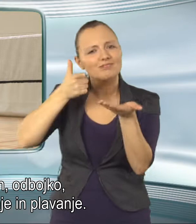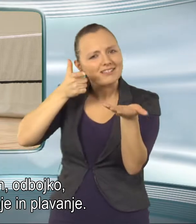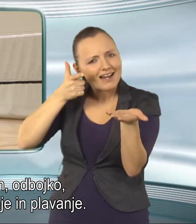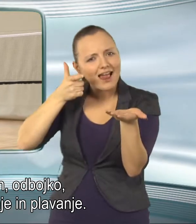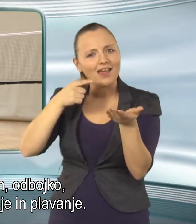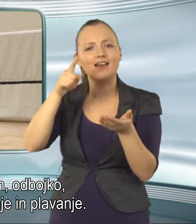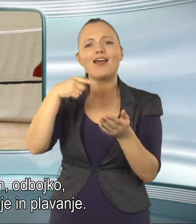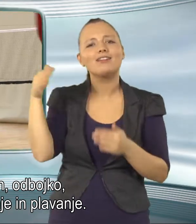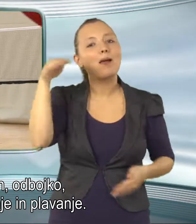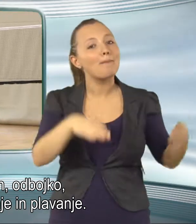in plavanje.